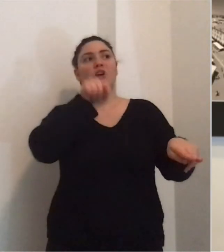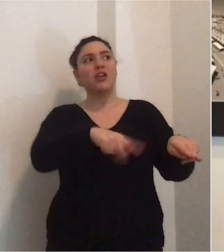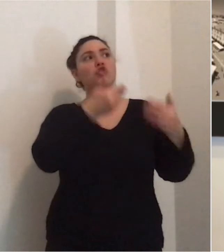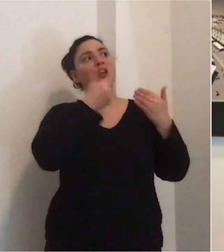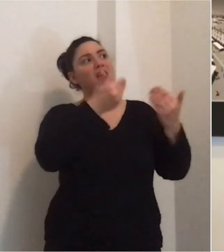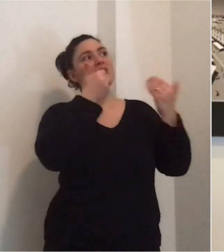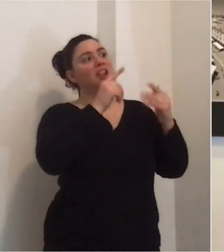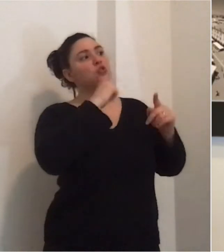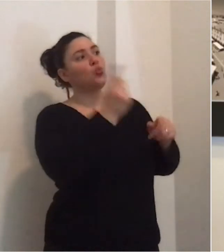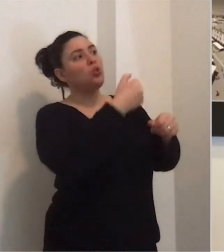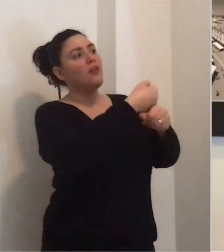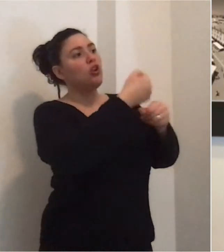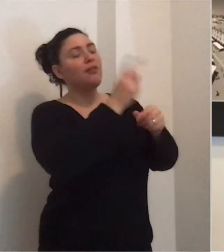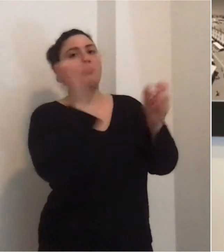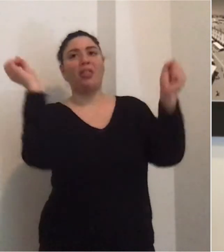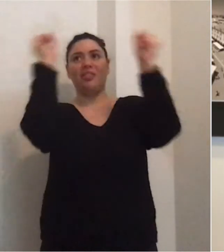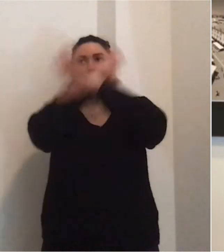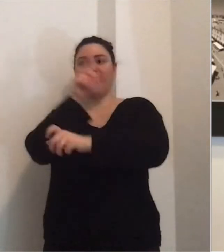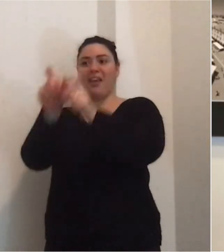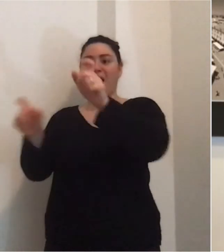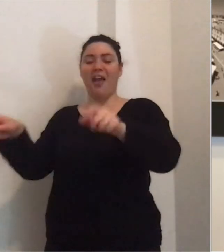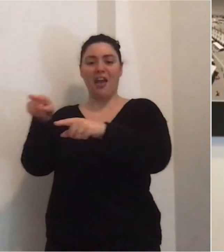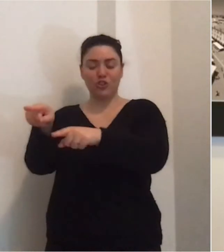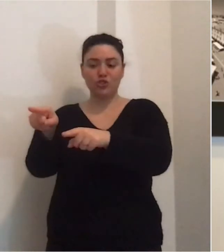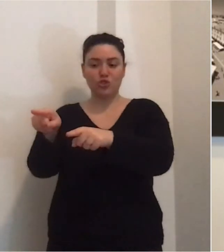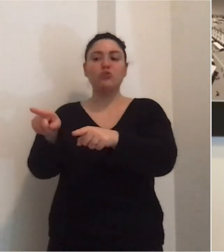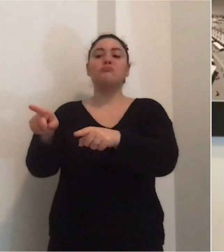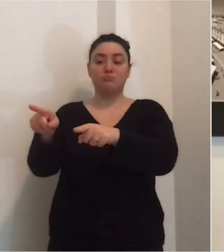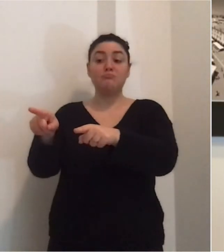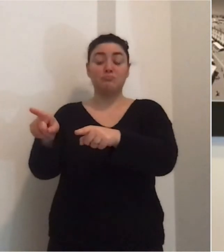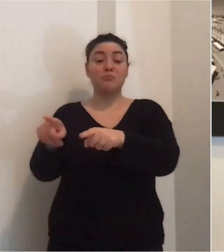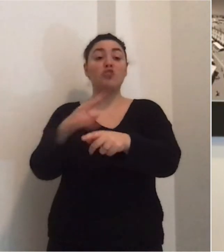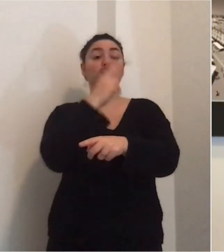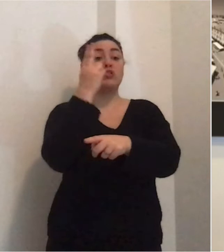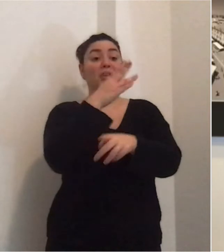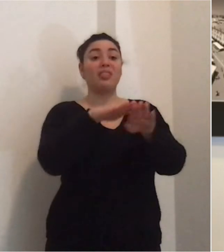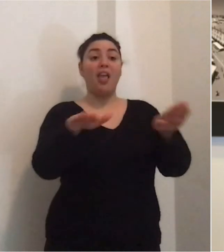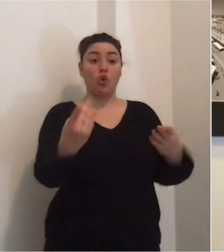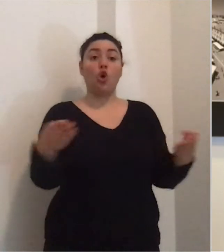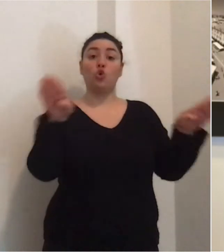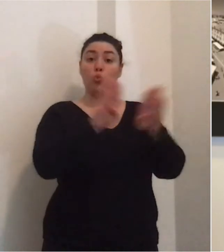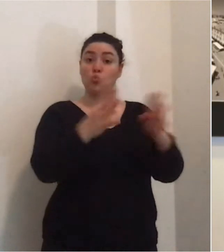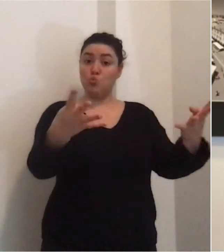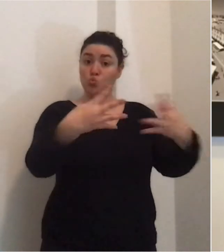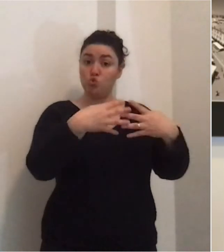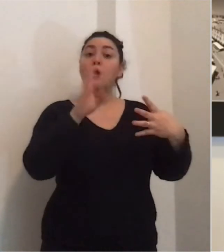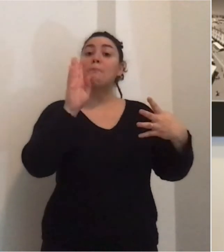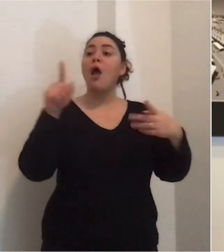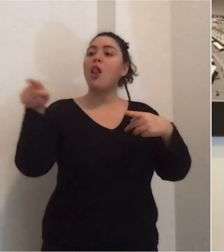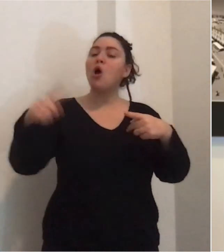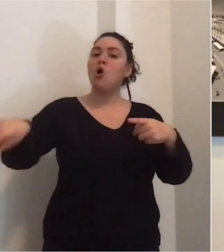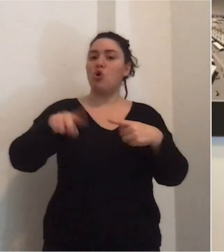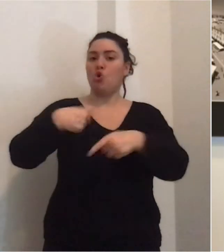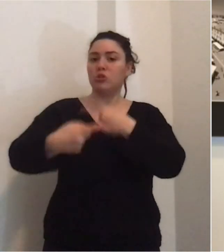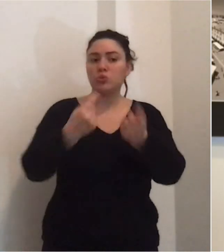li avevo dimenticati c'è chi anche se il cimitero è chiuso lo sta gestendo con tante difficoltà pensate che in